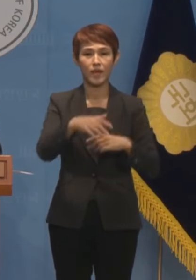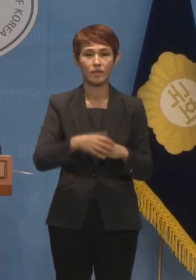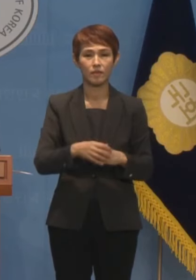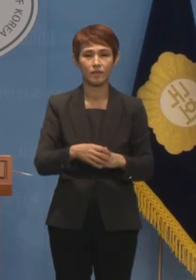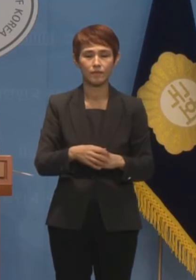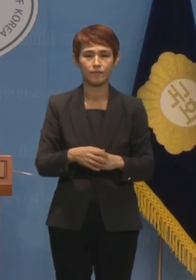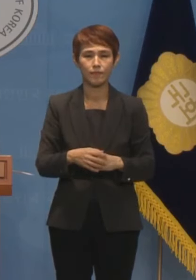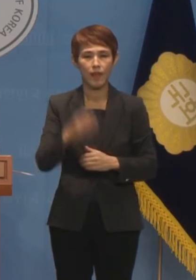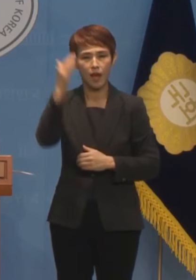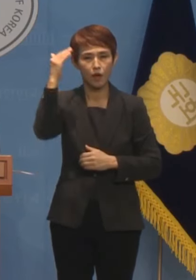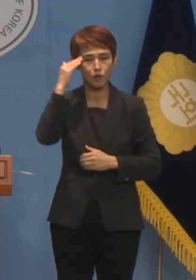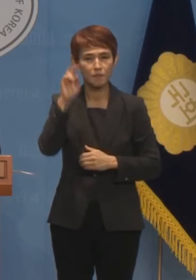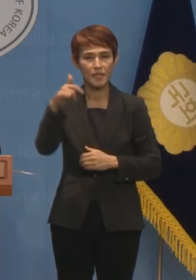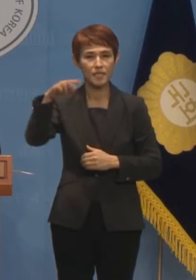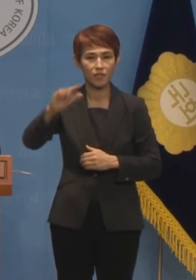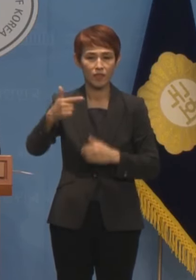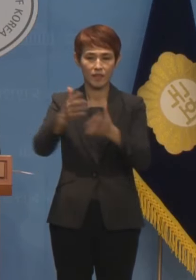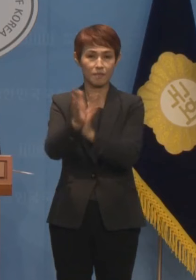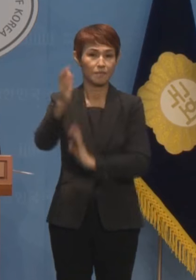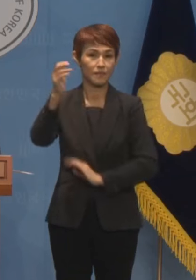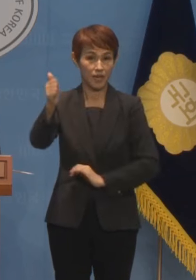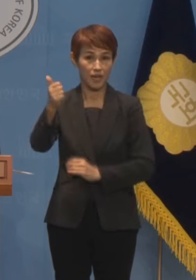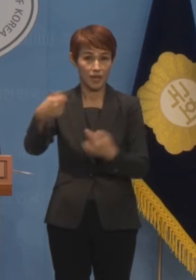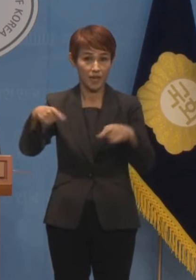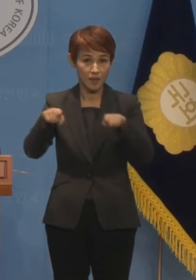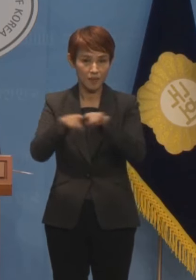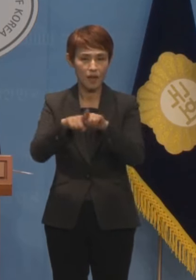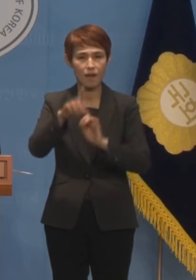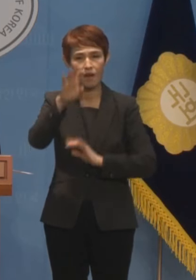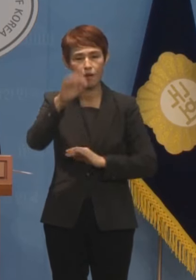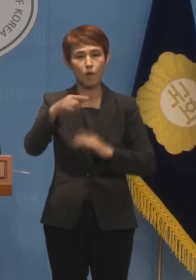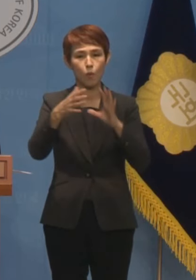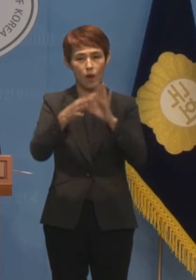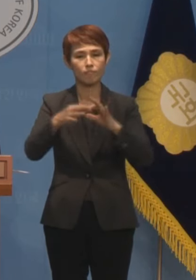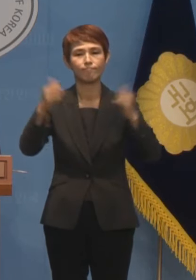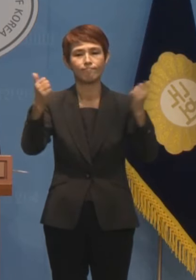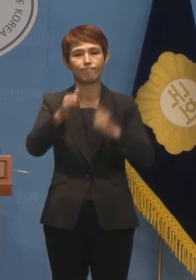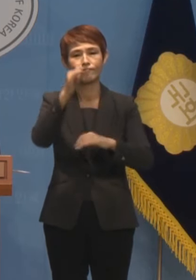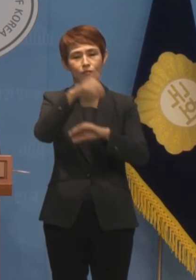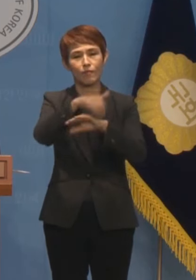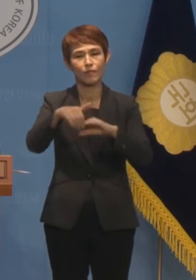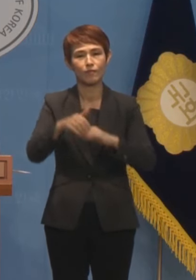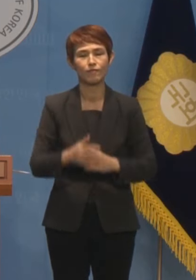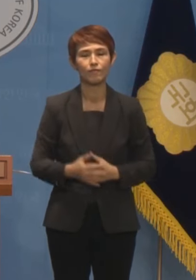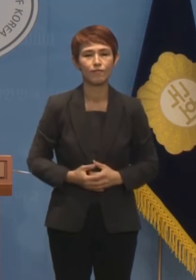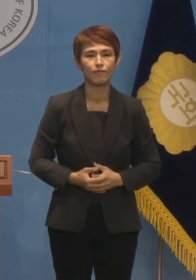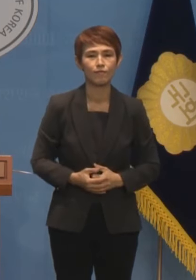나태구 한국미션팀 단장과 함께 IMF 연례협의를 실시할 예정입니다.